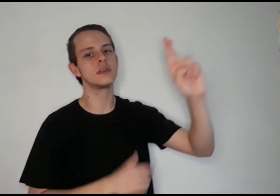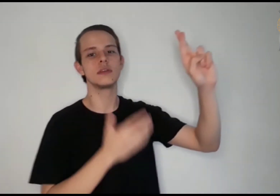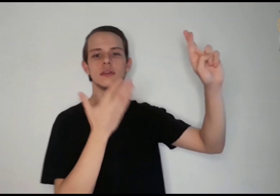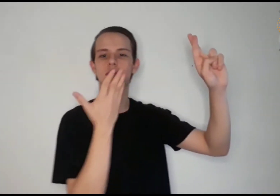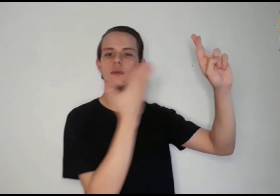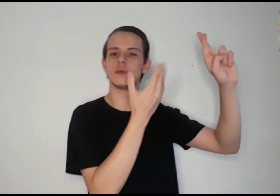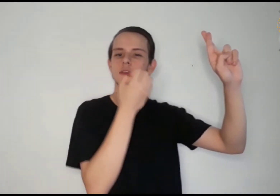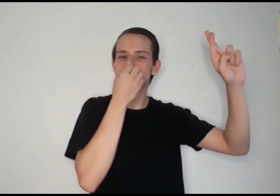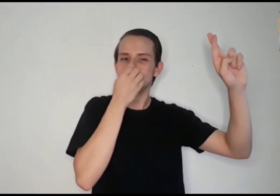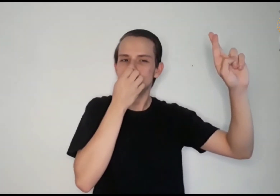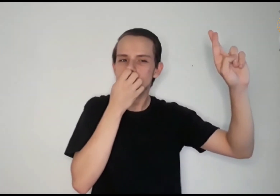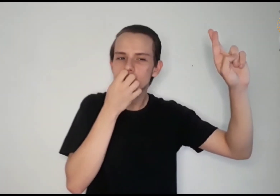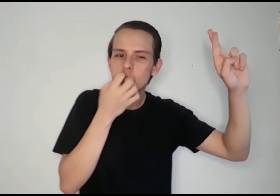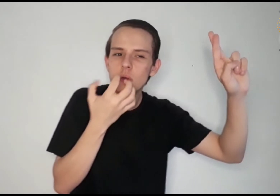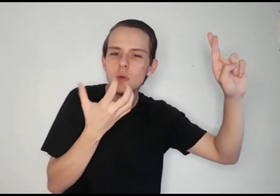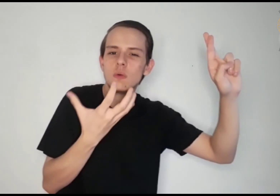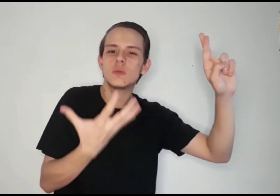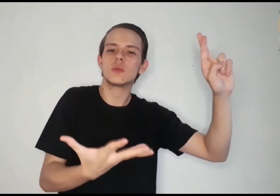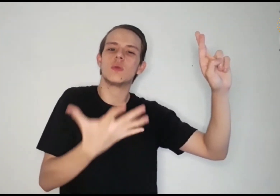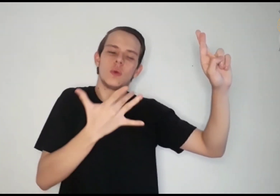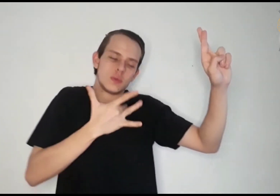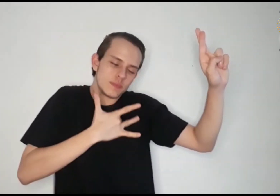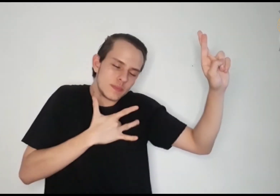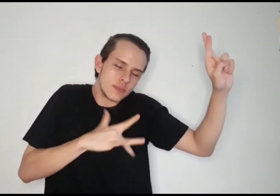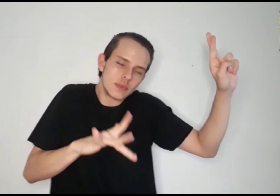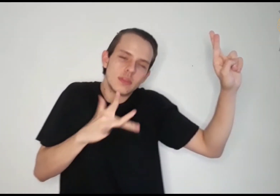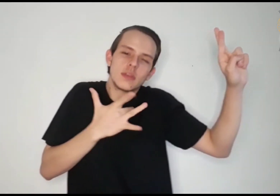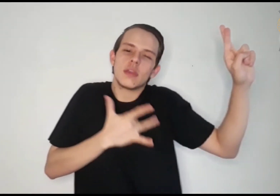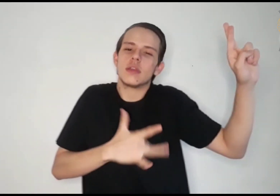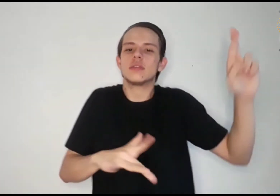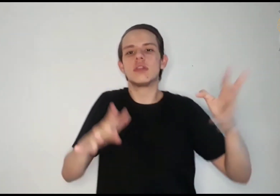O Senhor é piedade e retidão.